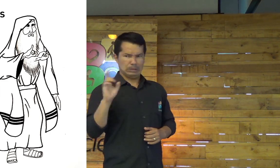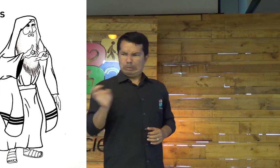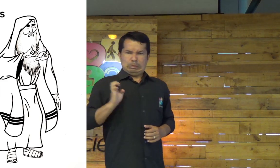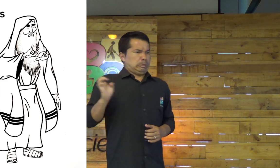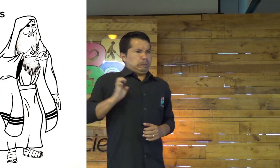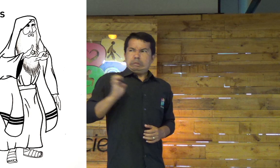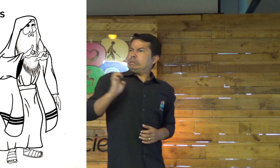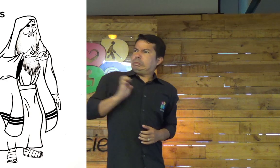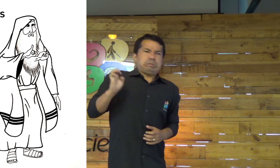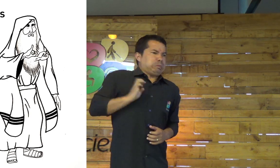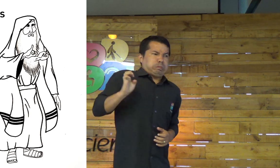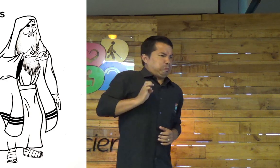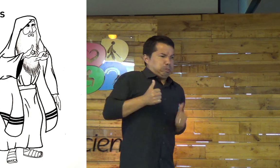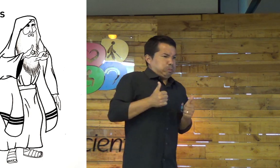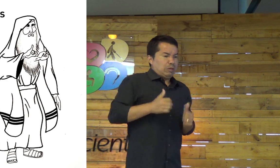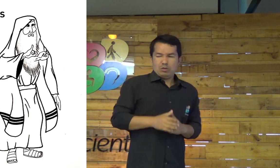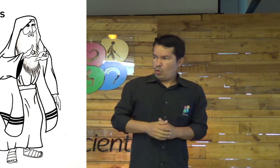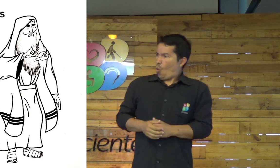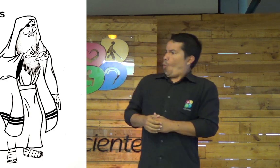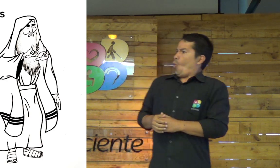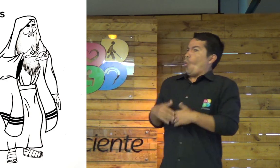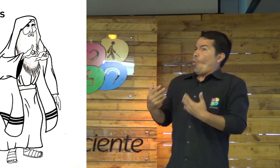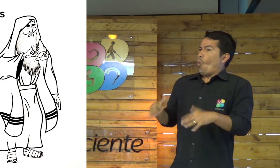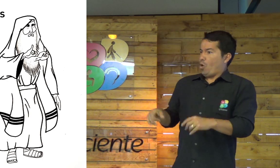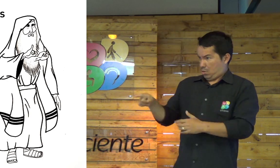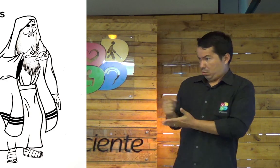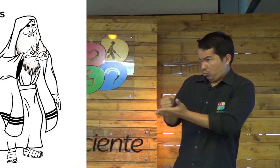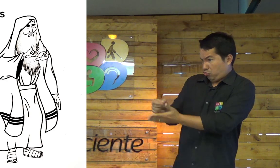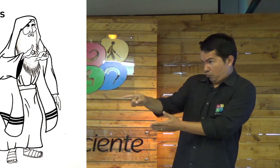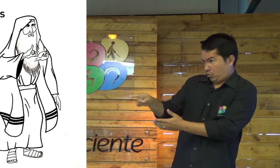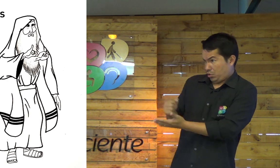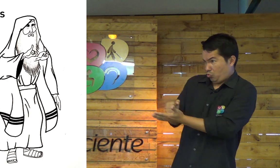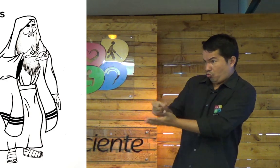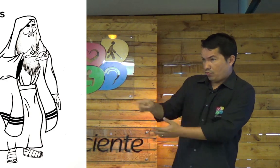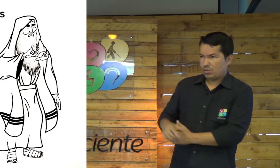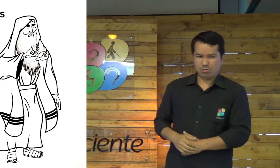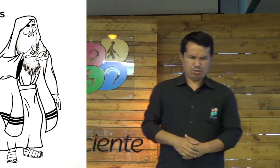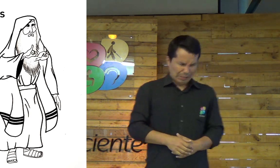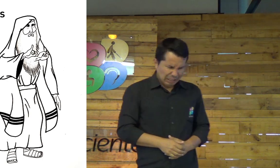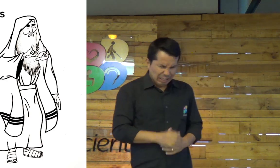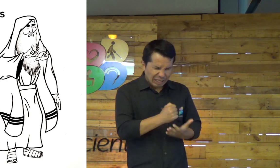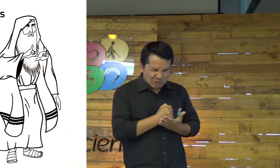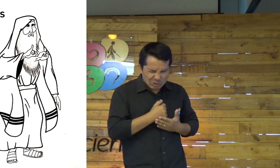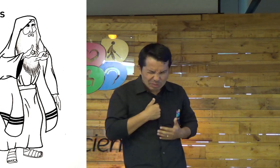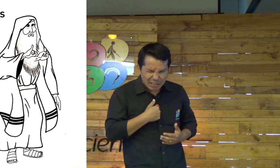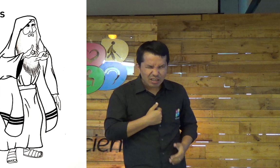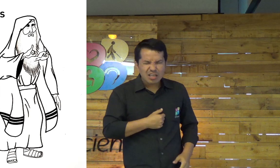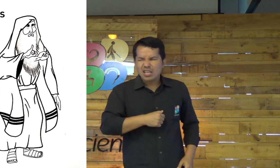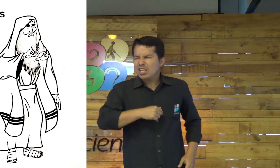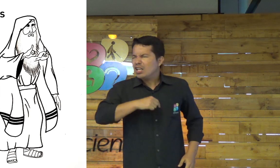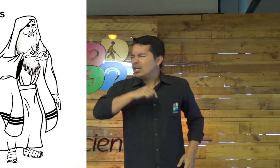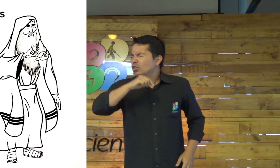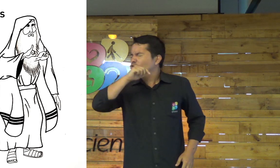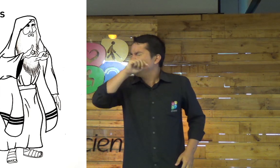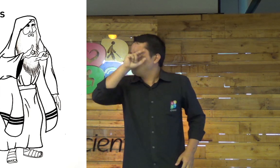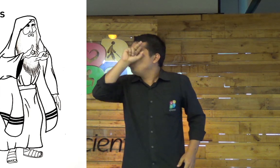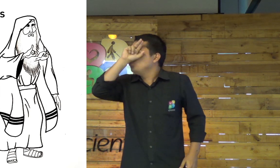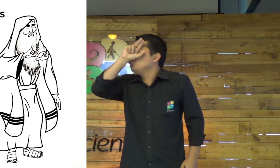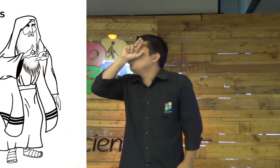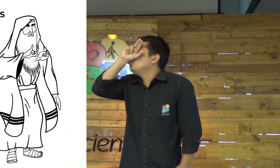E eu perguntei para ele. Sim, sim. Ele tem muitas riquezas. Mas ele ajuda você? Ajuda eu? Nunca.